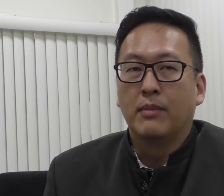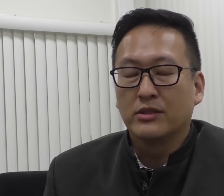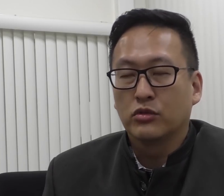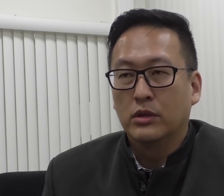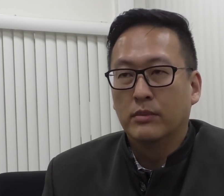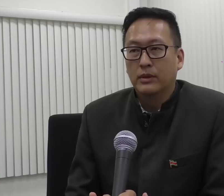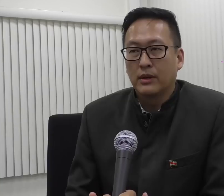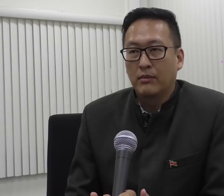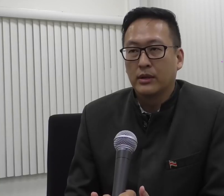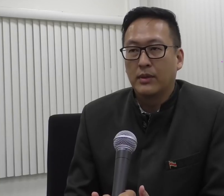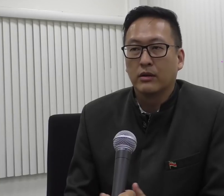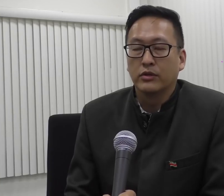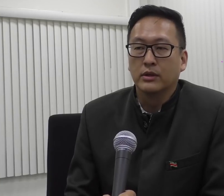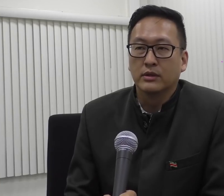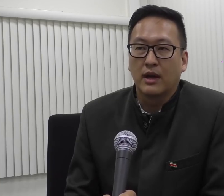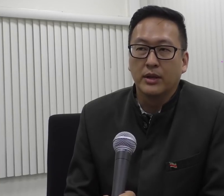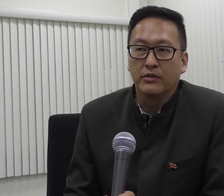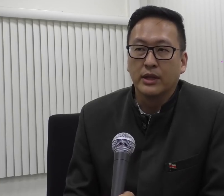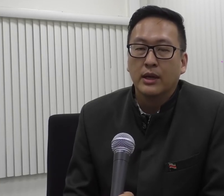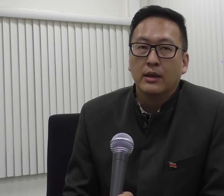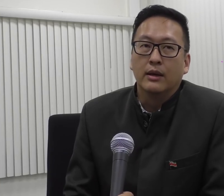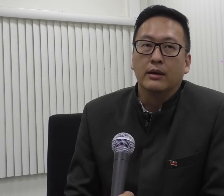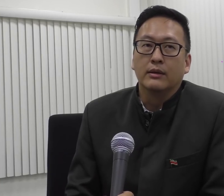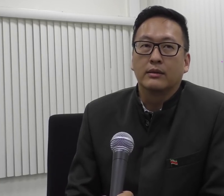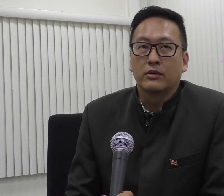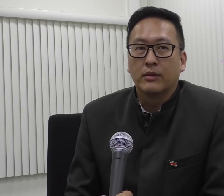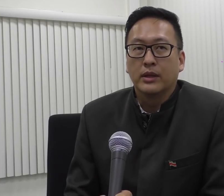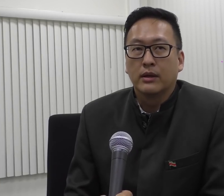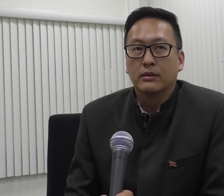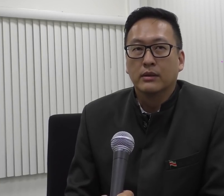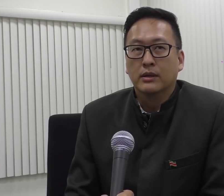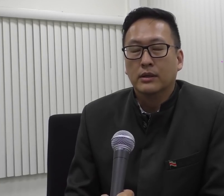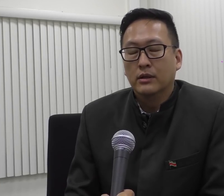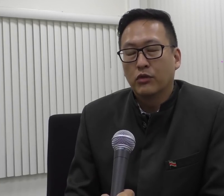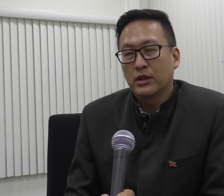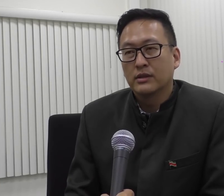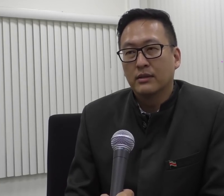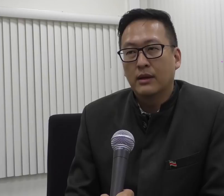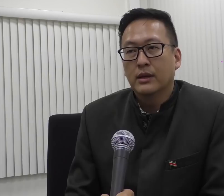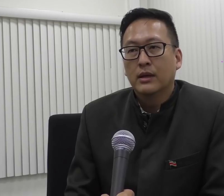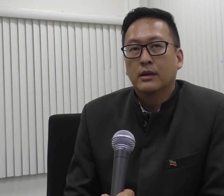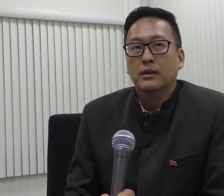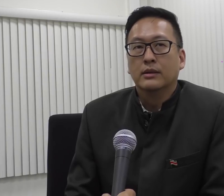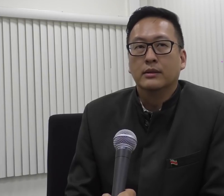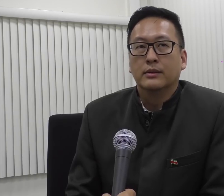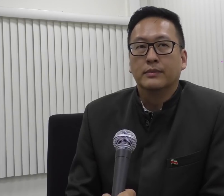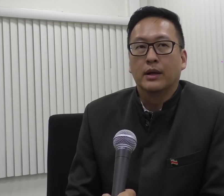om de basisgoederen betaalbaar te maken voor de samenleving. Het gaat erom dat er een voorstel is gedaan,